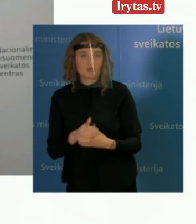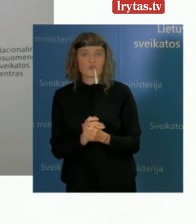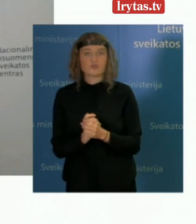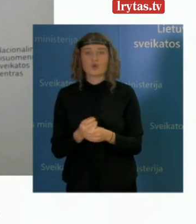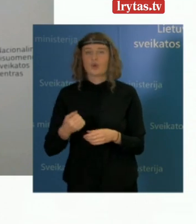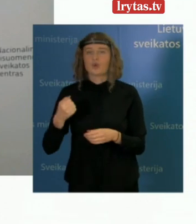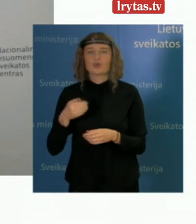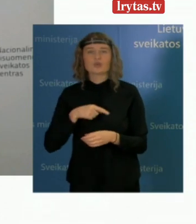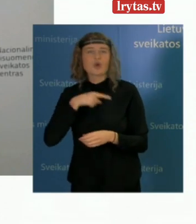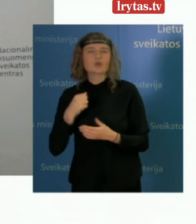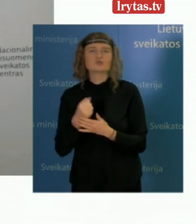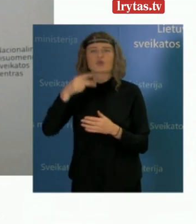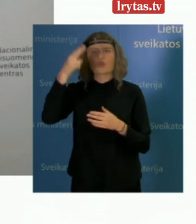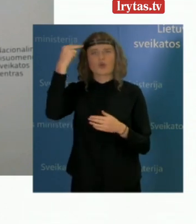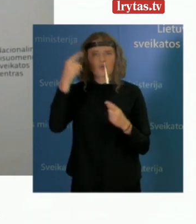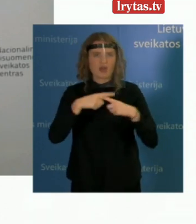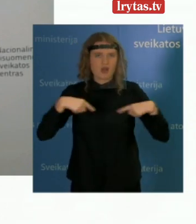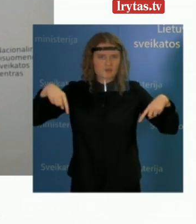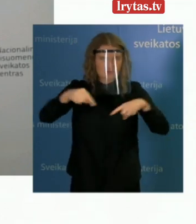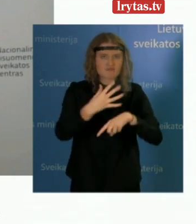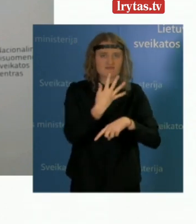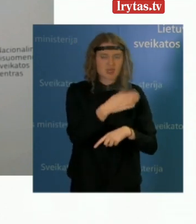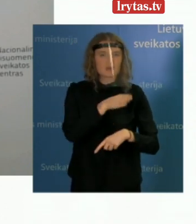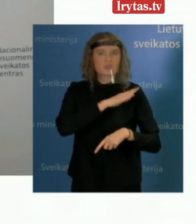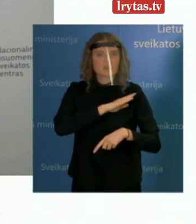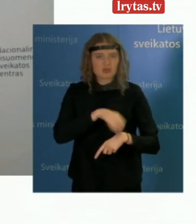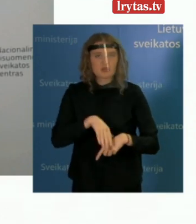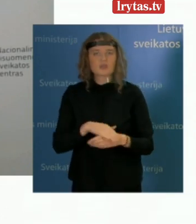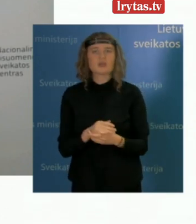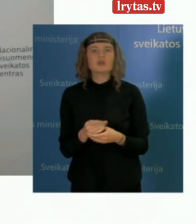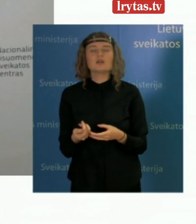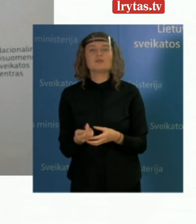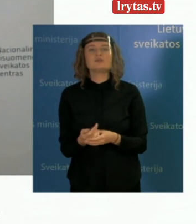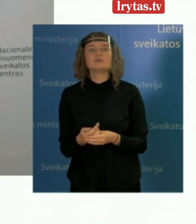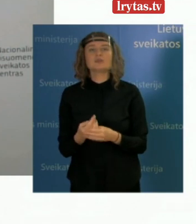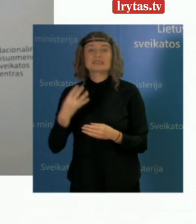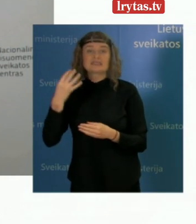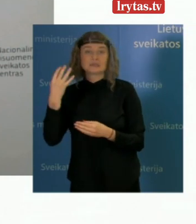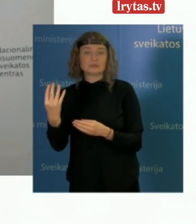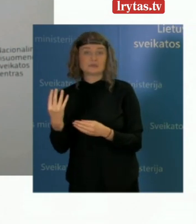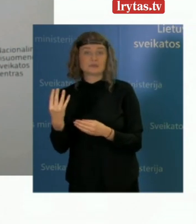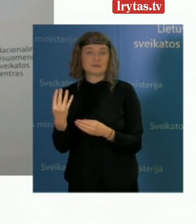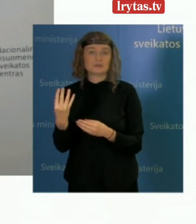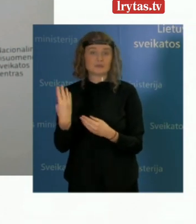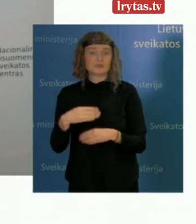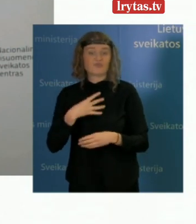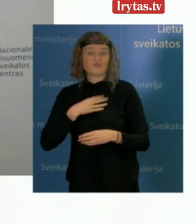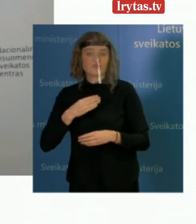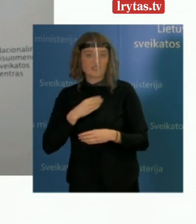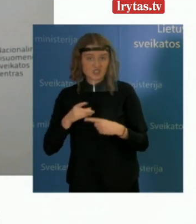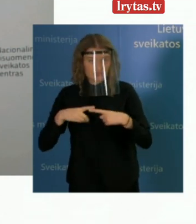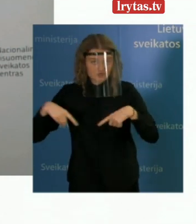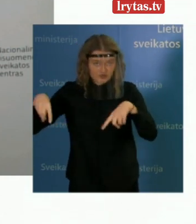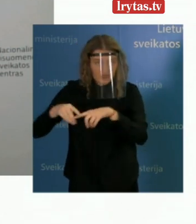parą registruota Kauno apskrityje, tai yra penki mirties atvejai, keturius registravome Vilniaus ir keturius